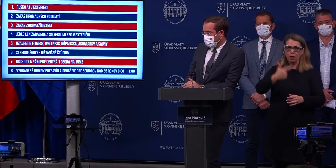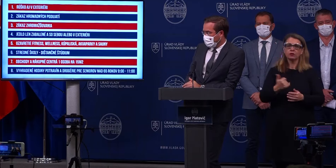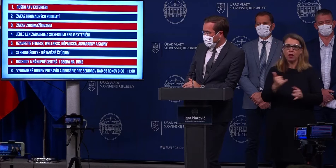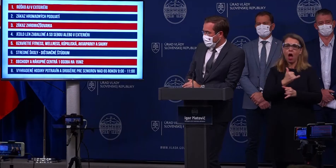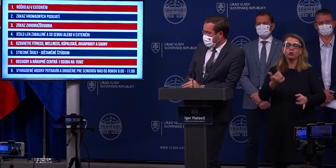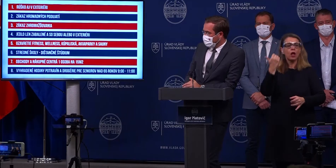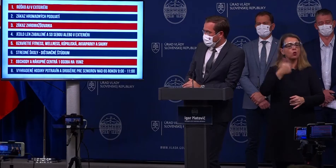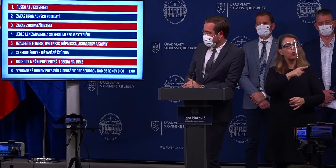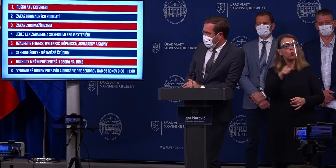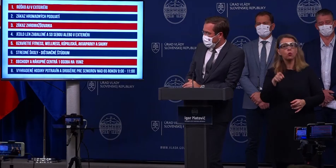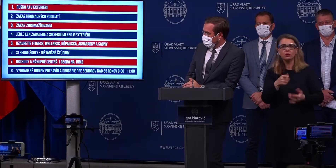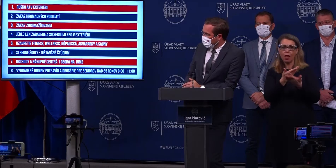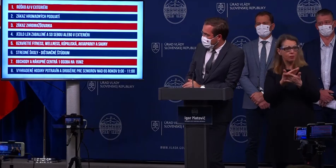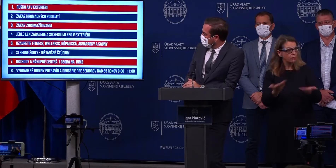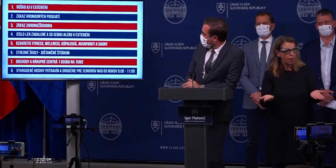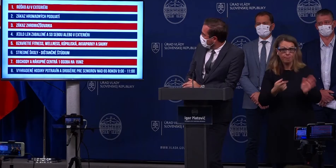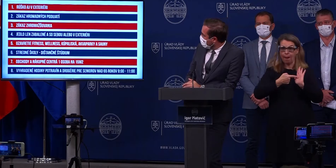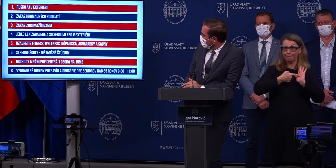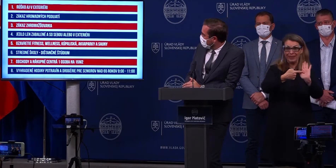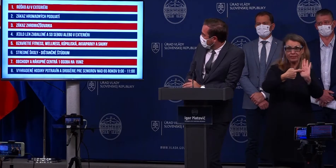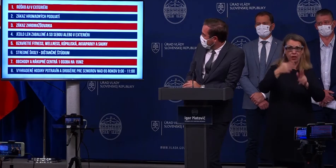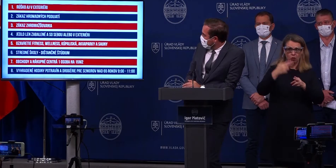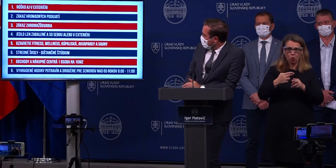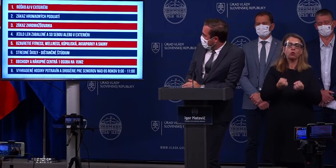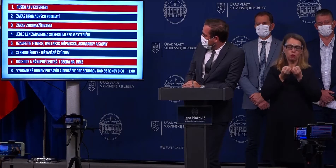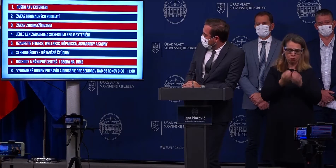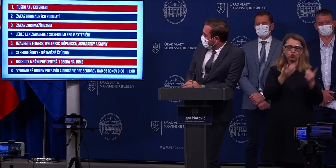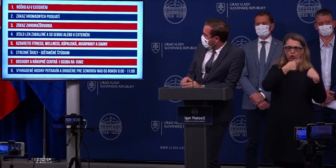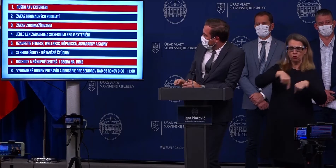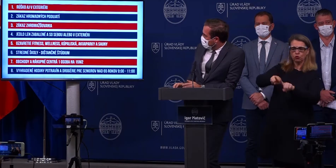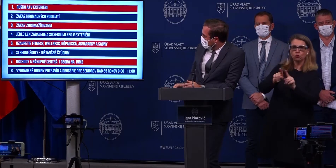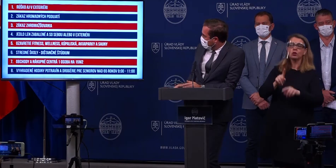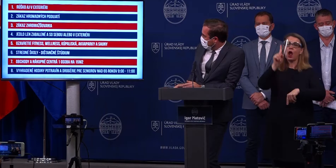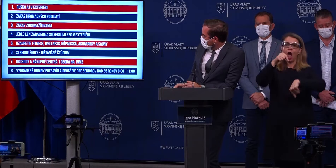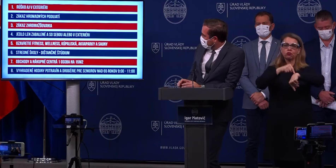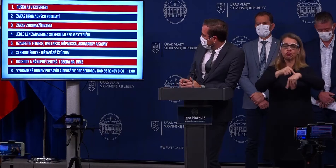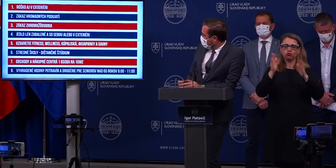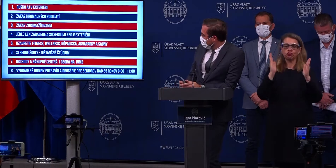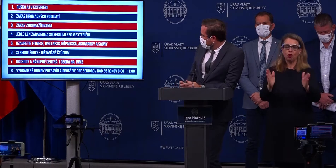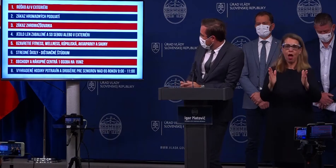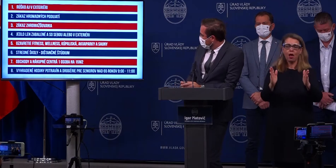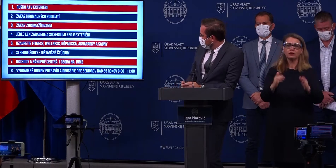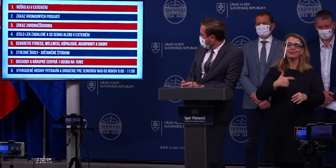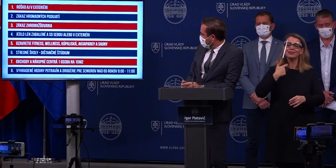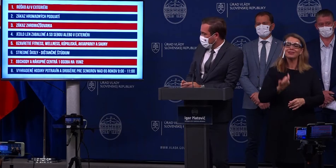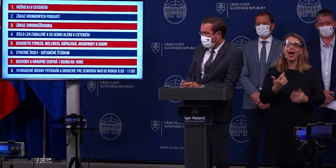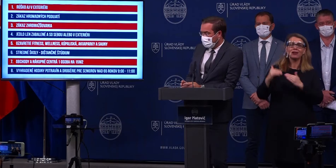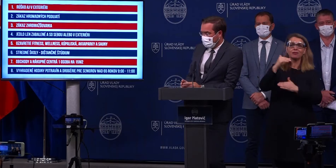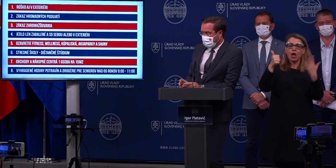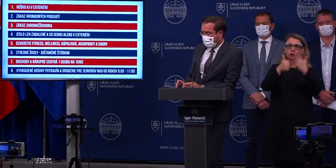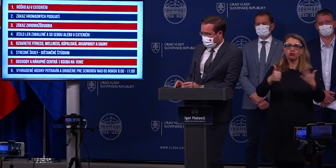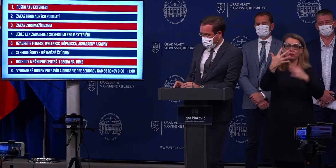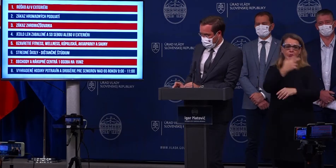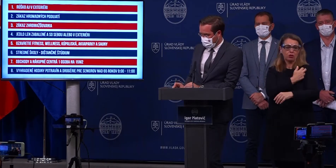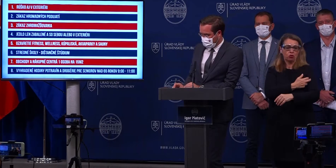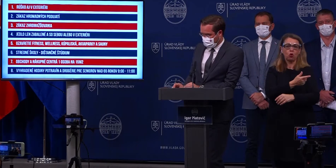osobám, ktoré nevykazujú žiadne príznaky ochorenia. A vyhradené hodiny potravy na drogerie pre seniorov na 65 rokov